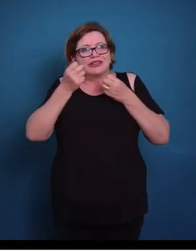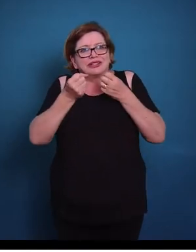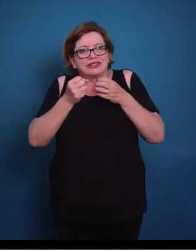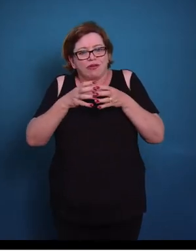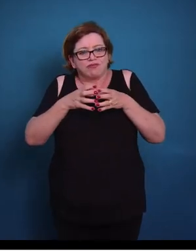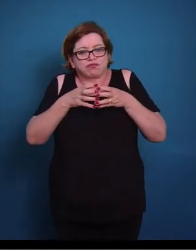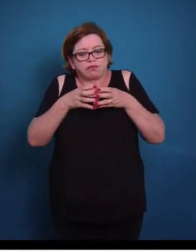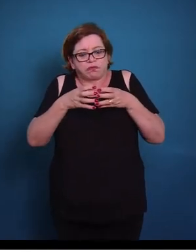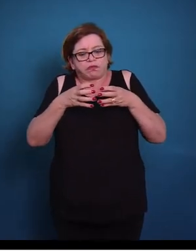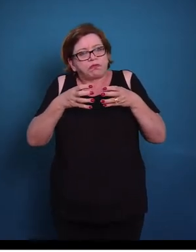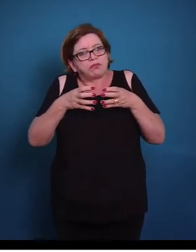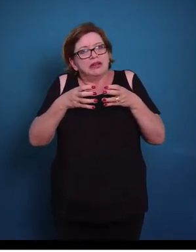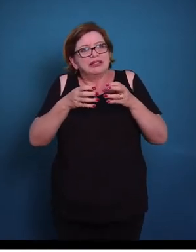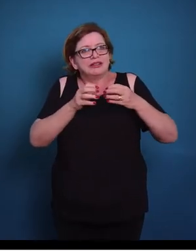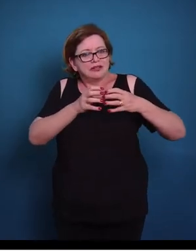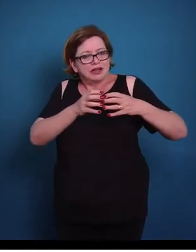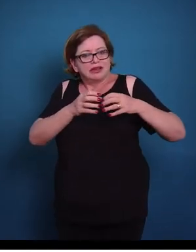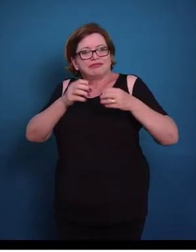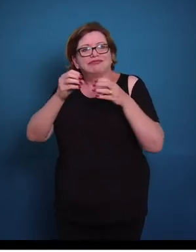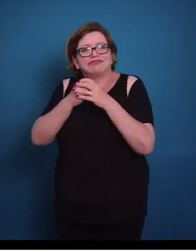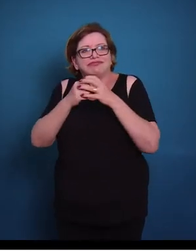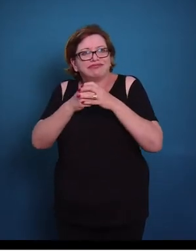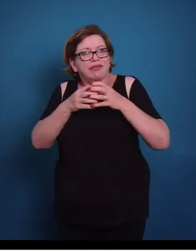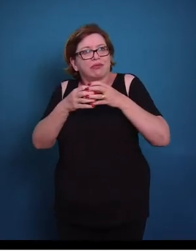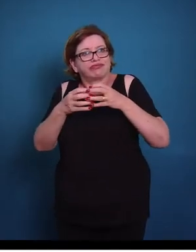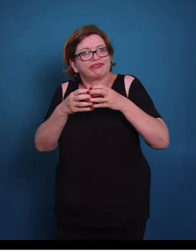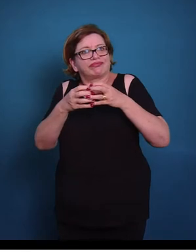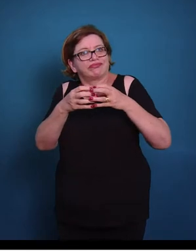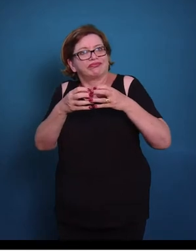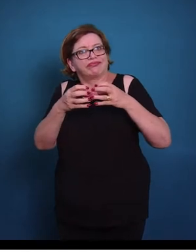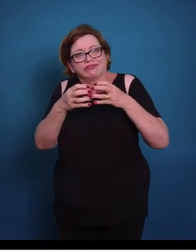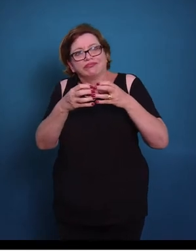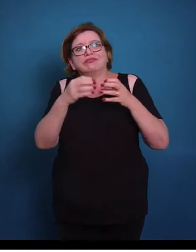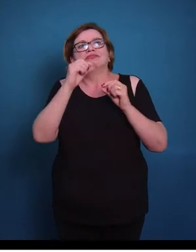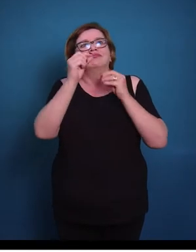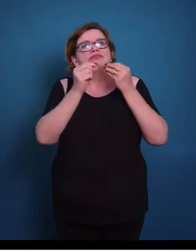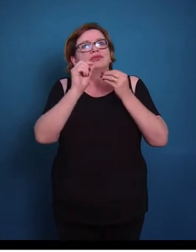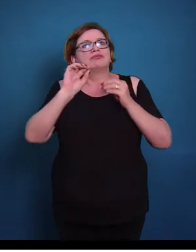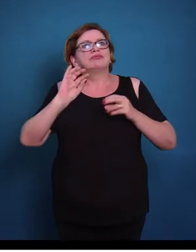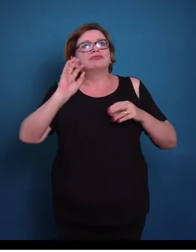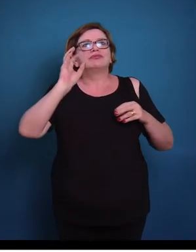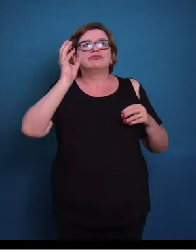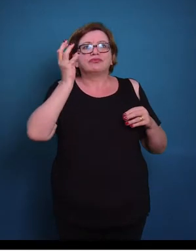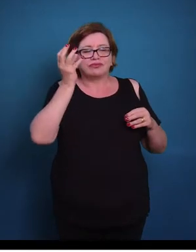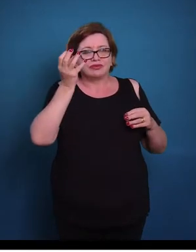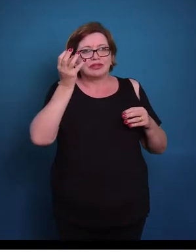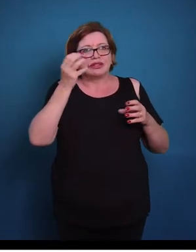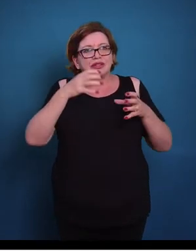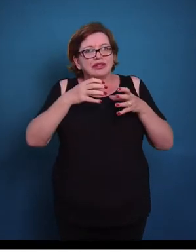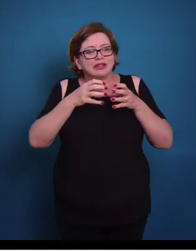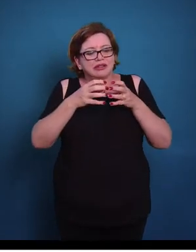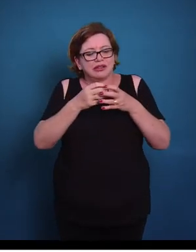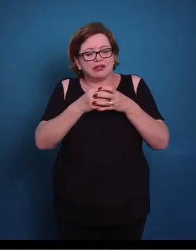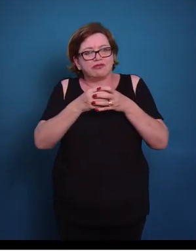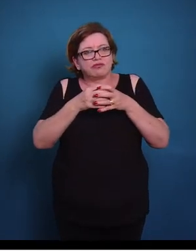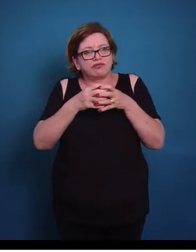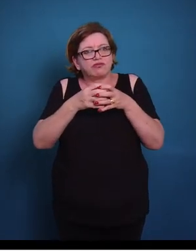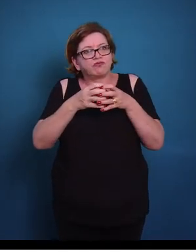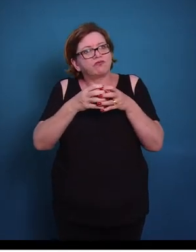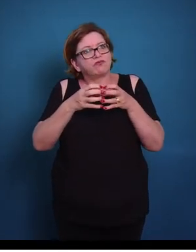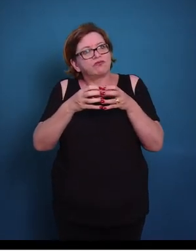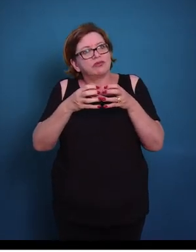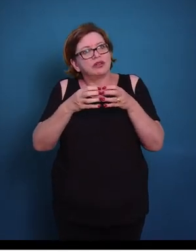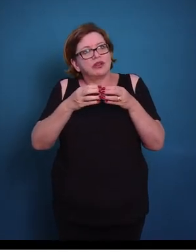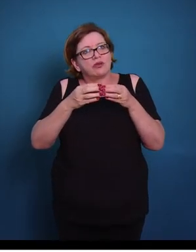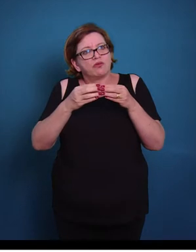a bexiga está cheia, então há uma distensão desse tecido. Então nesse caso, o que acontece é que essas células globosas, elas se